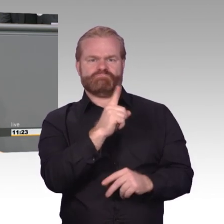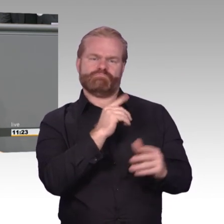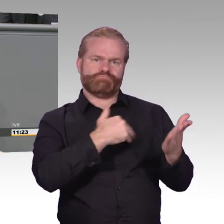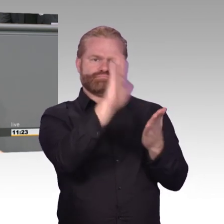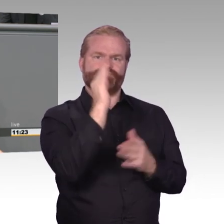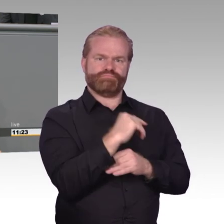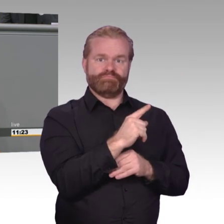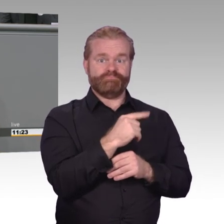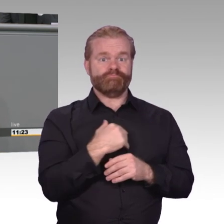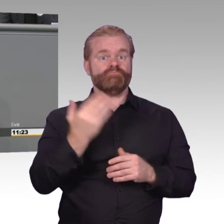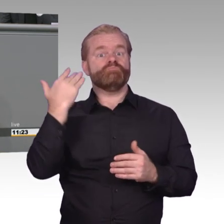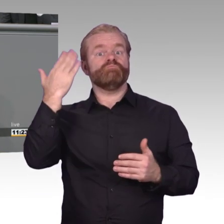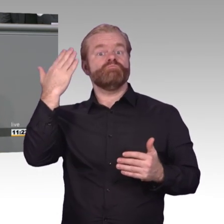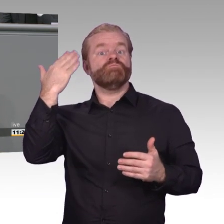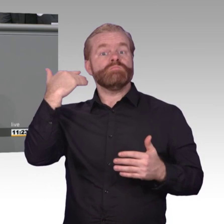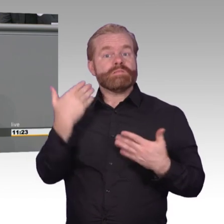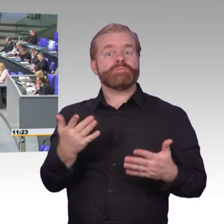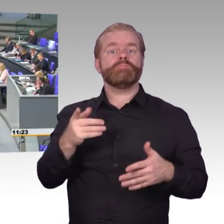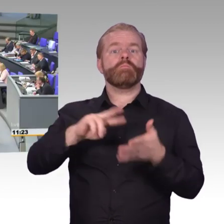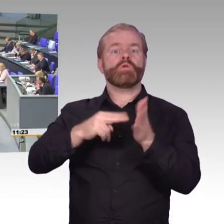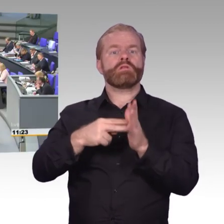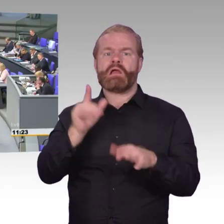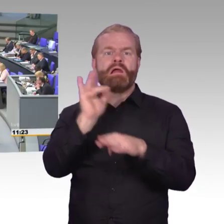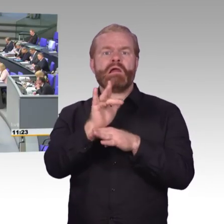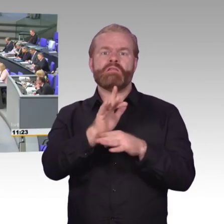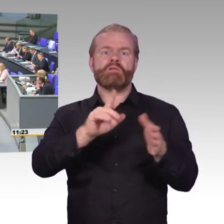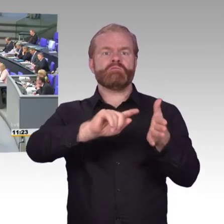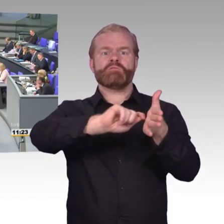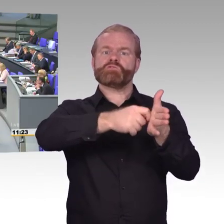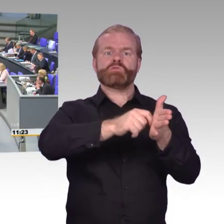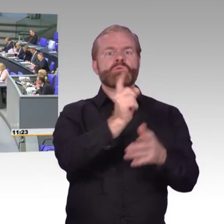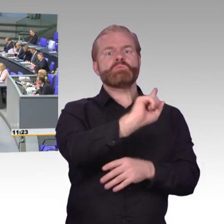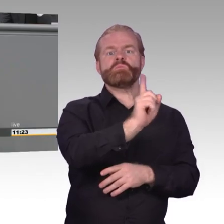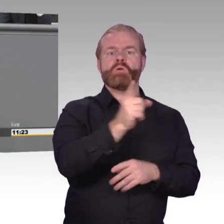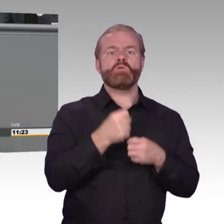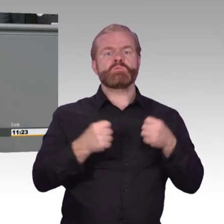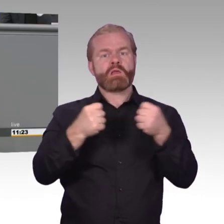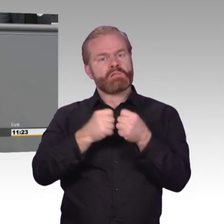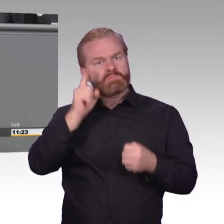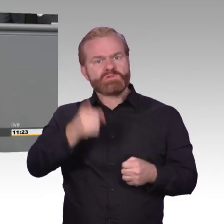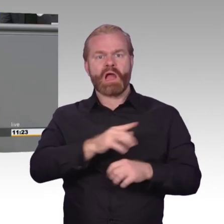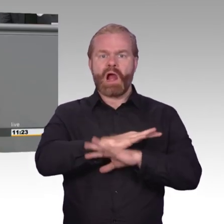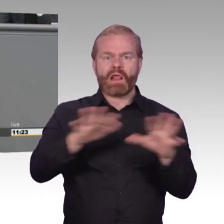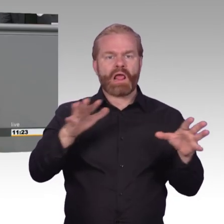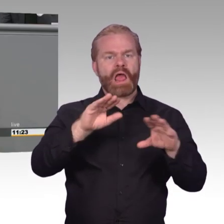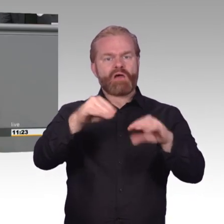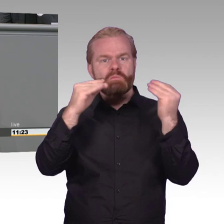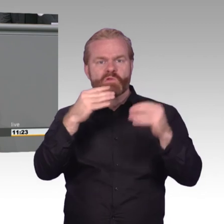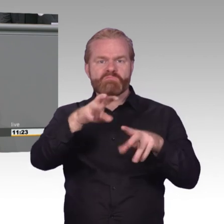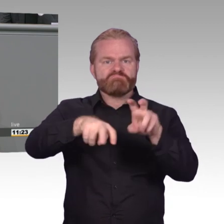Liebe Regierungsparteien, zeigen Sie, dass Sie besser sind als die Staaten, die Sie ständig kritisieren und erteilen Sie Verschlüsselungsbeschränkungen eine